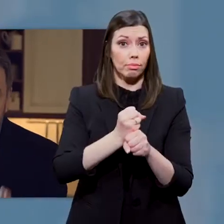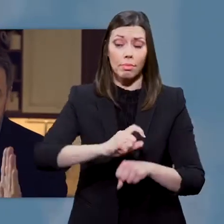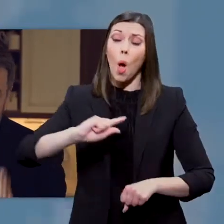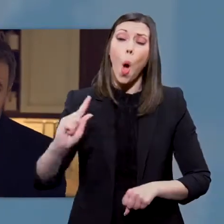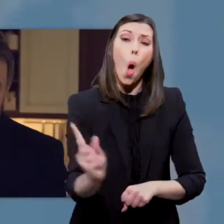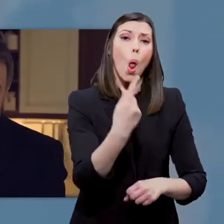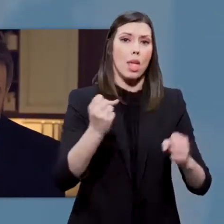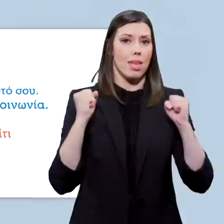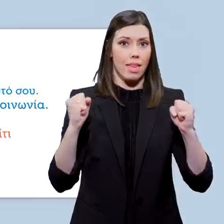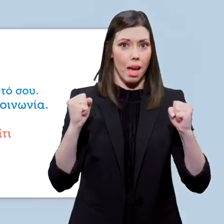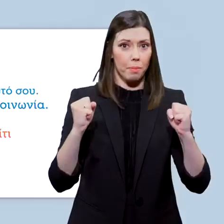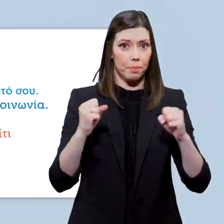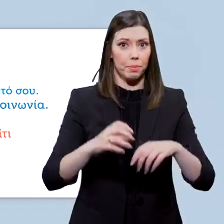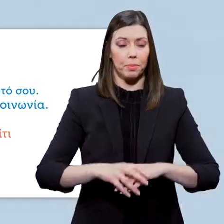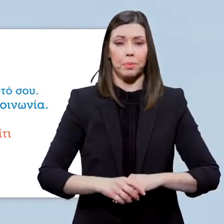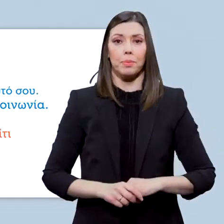όλη την υγεία μας.